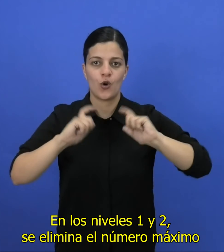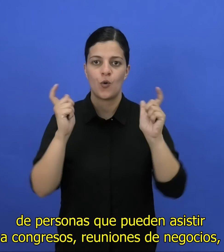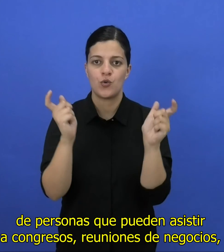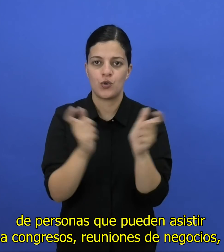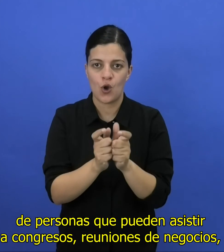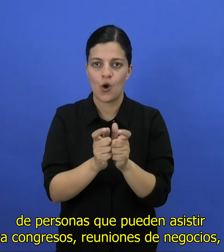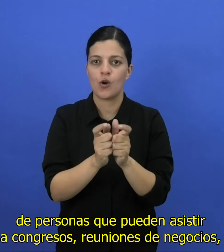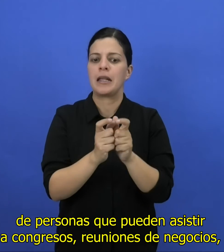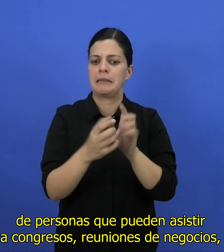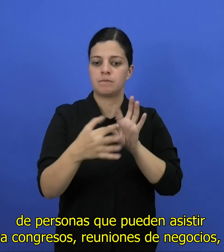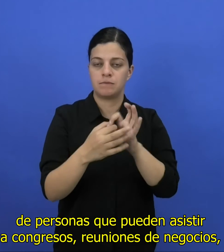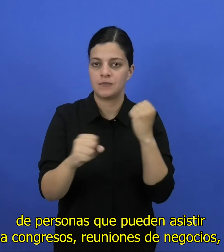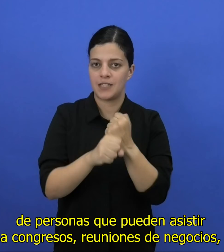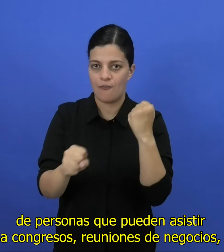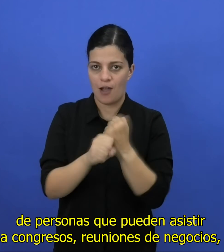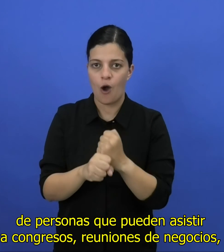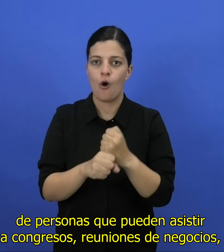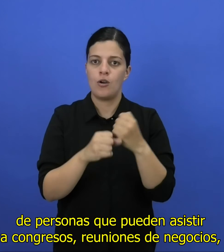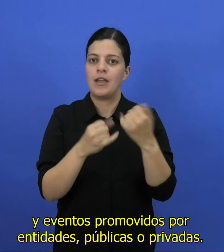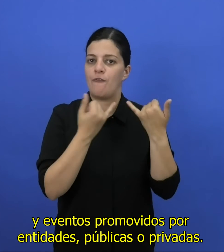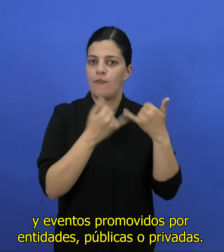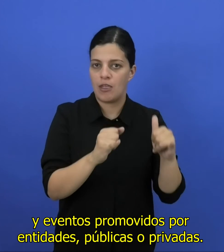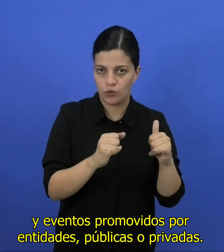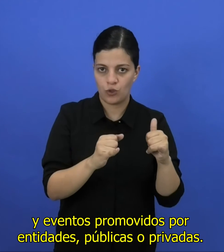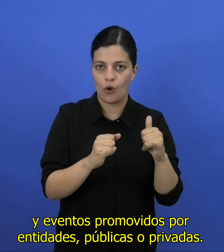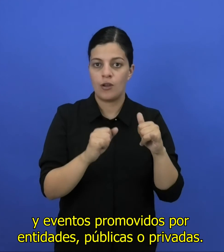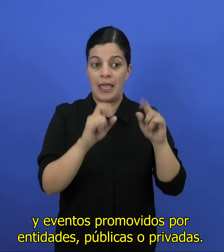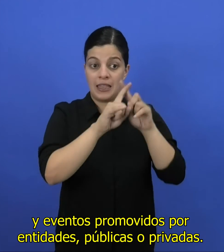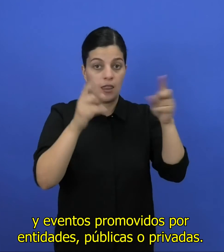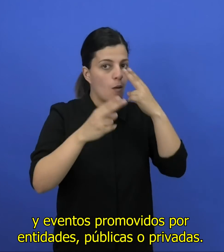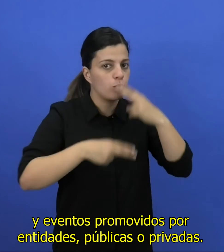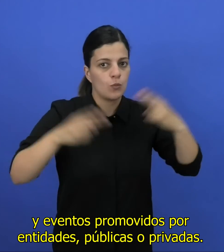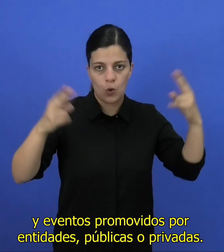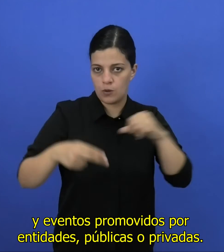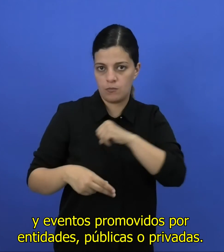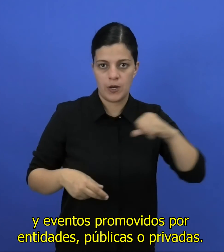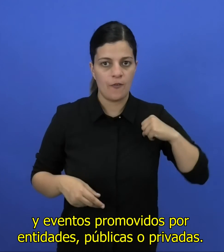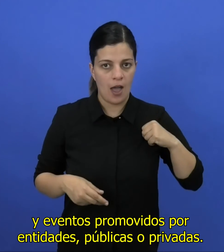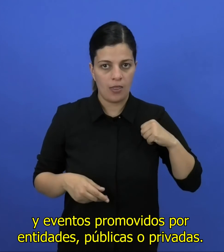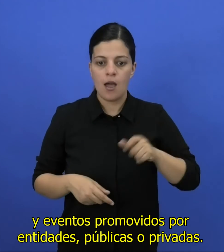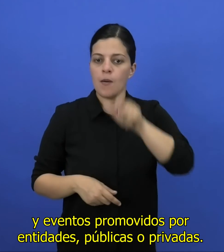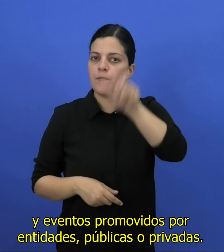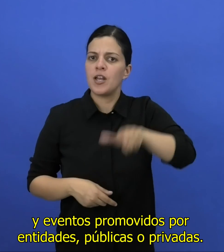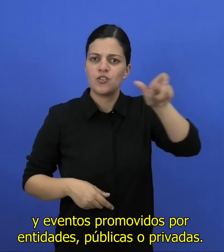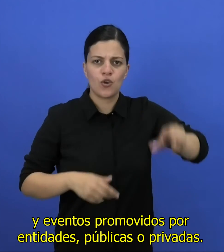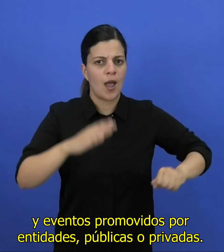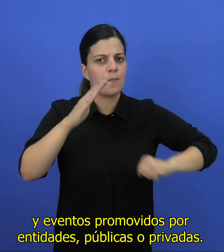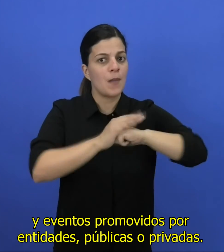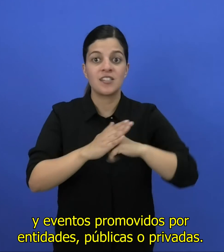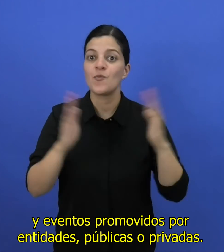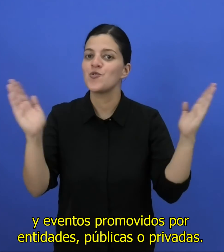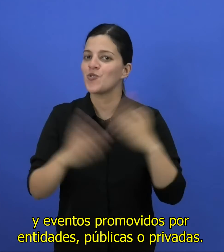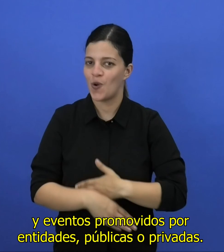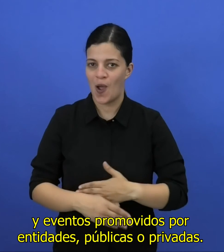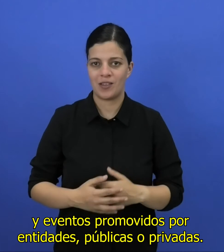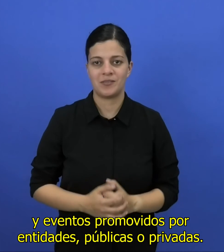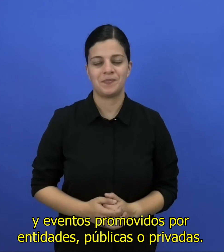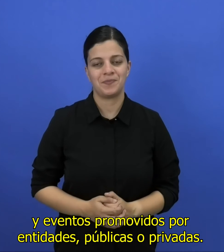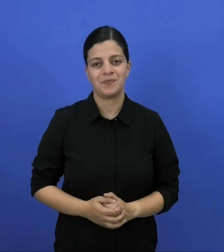máximo de personas que pueden asistir a congresos, reuniones de negocios, eventos promovidos por entidades públicas